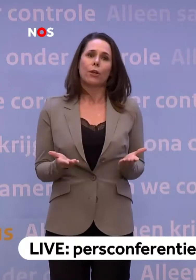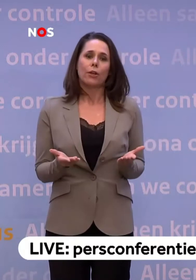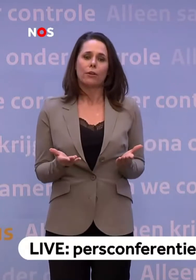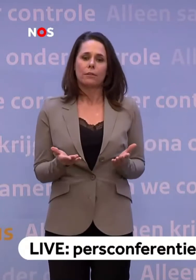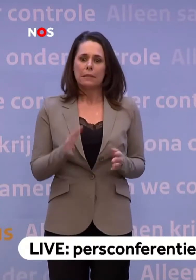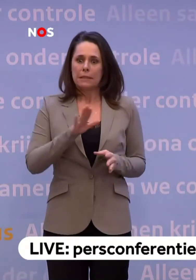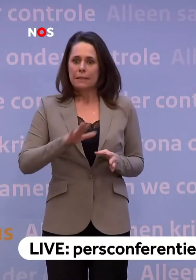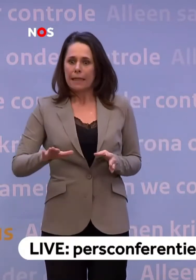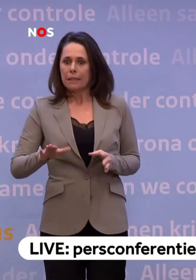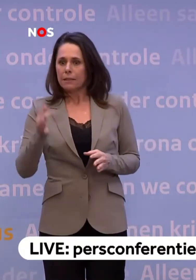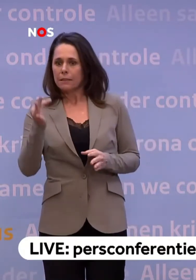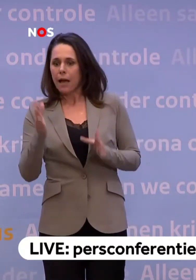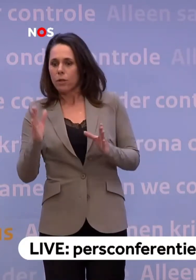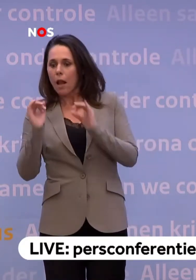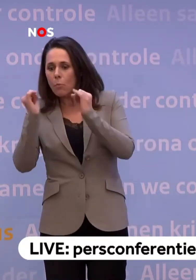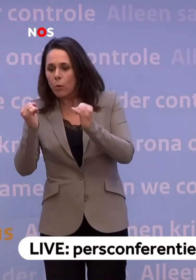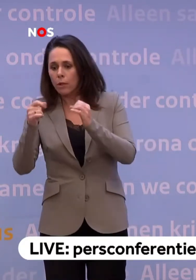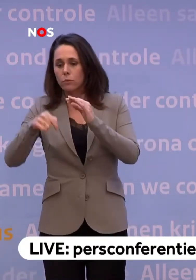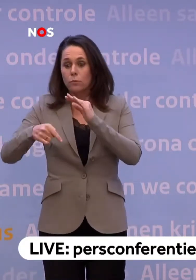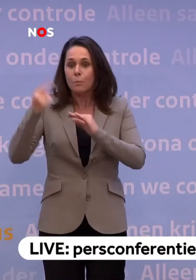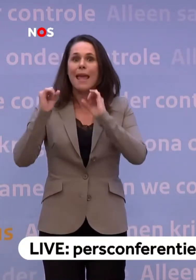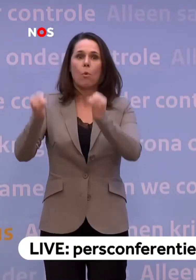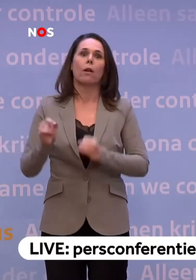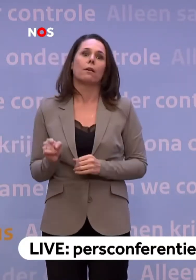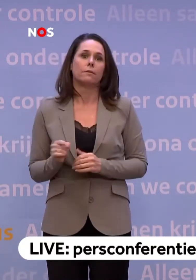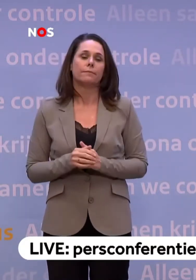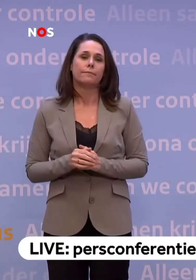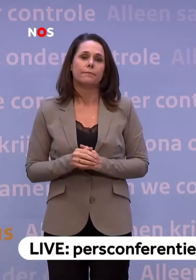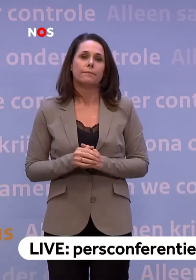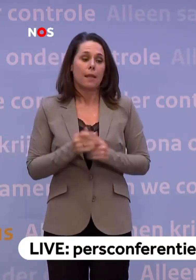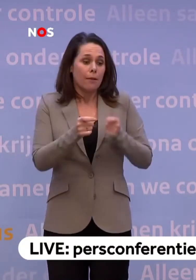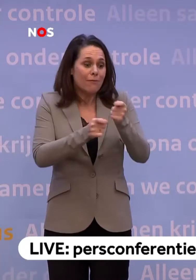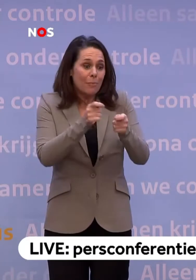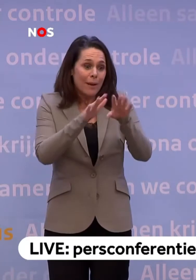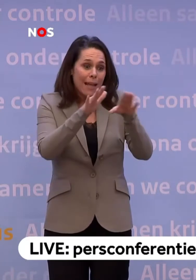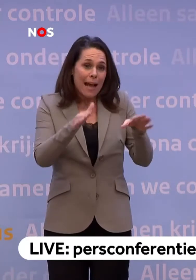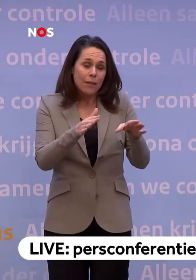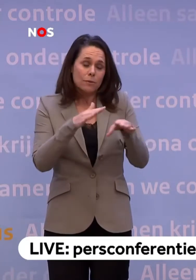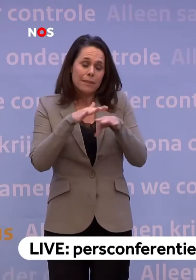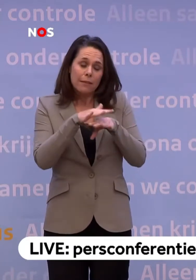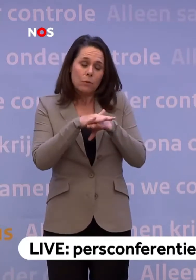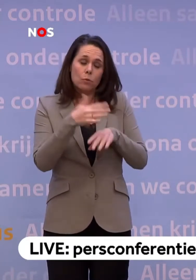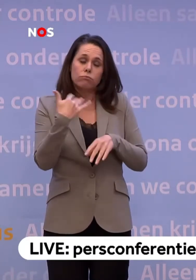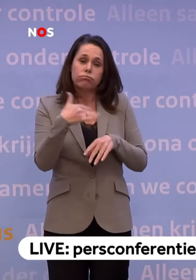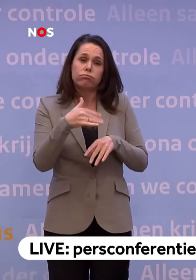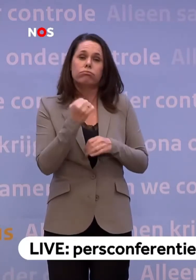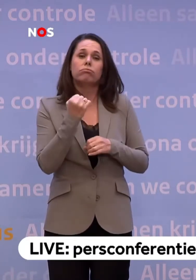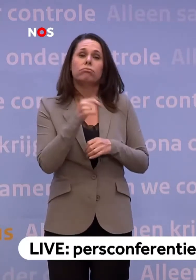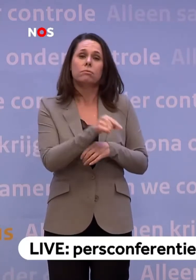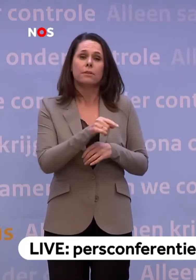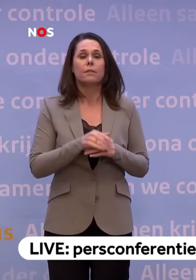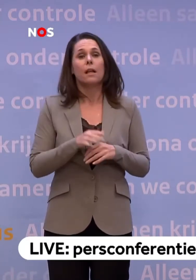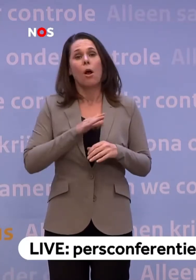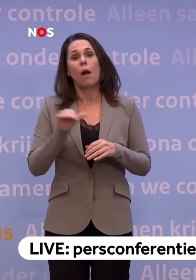thuis al in de knel zaten, die hebben het nu nog moeilijker. En verpleeghuizen worden zwaar geraakt door het virus. En ook mensen in andere